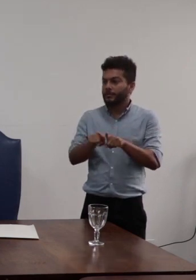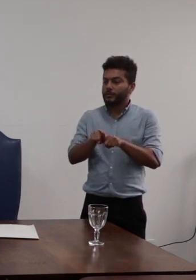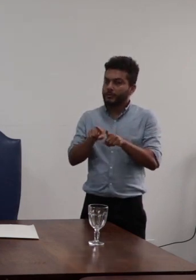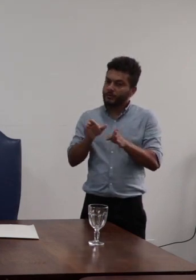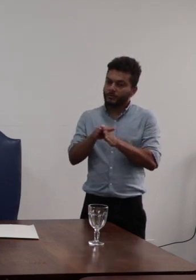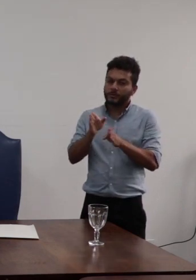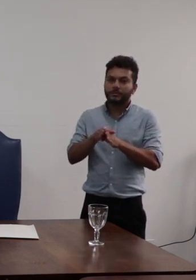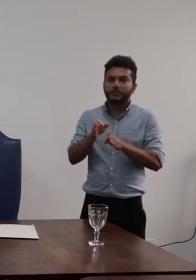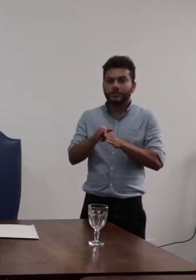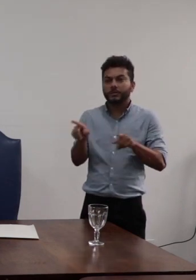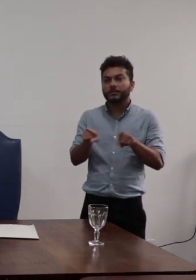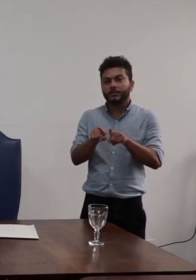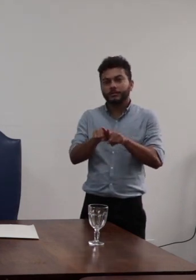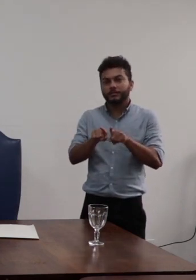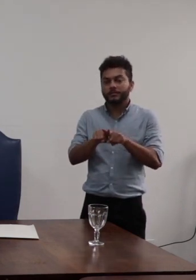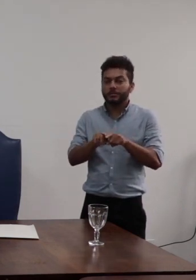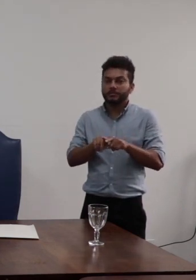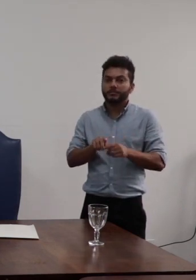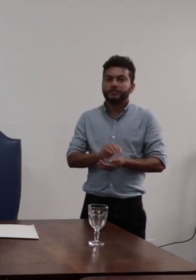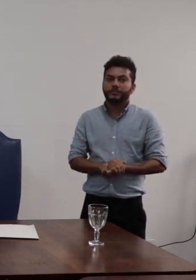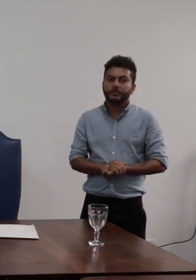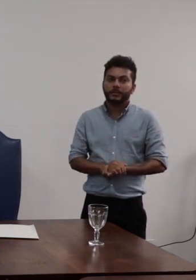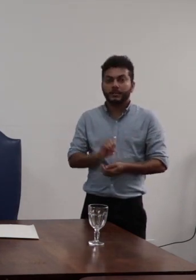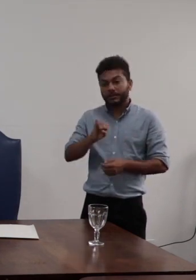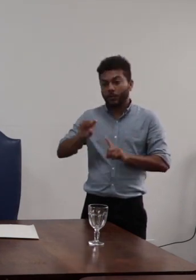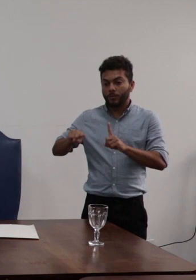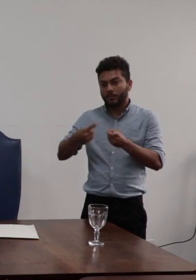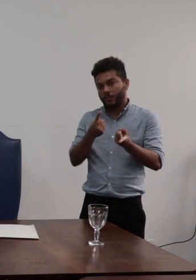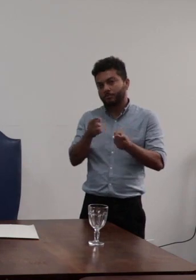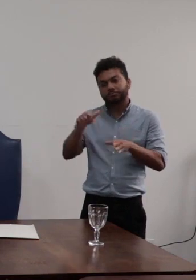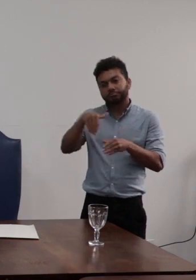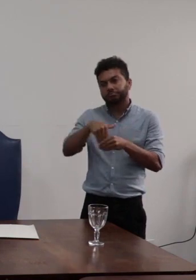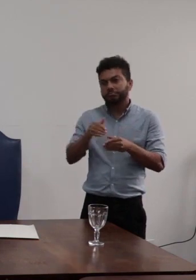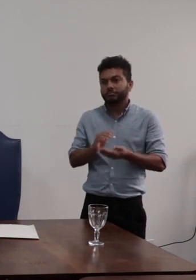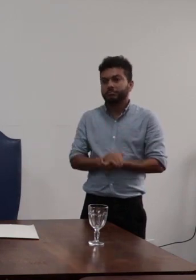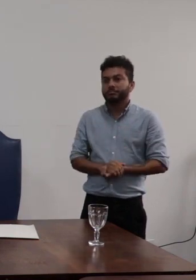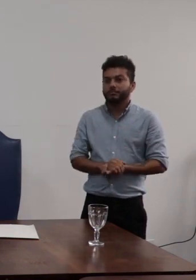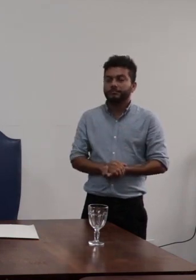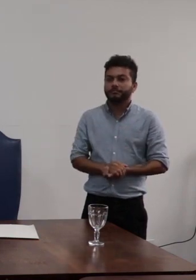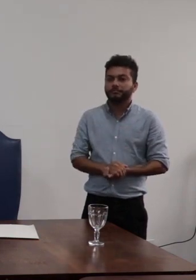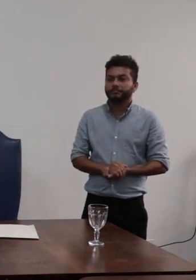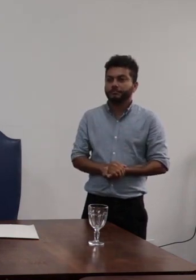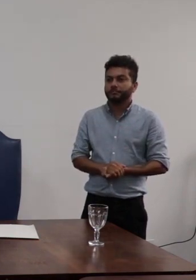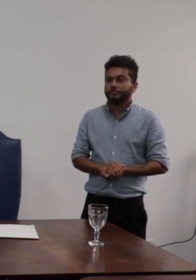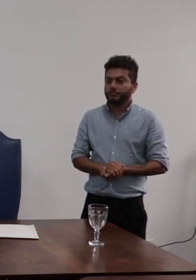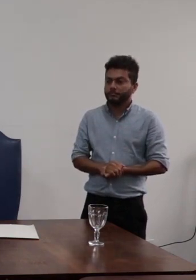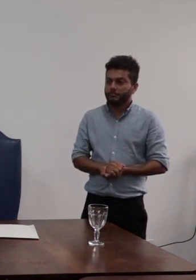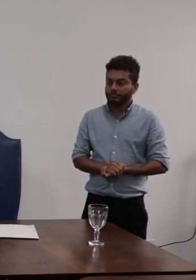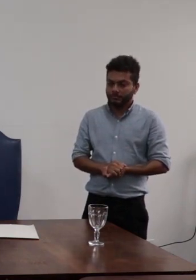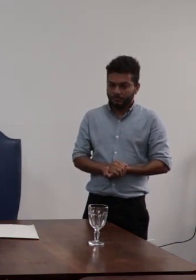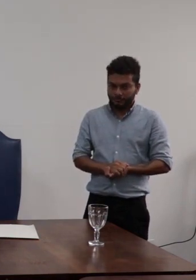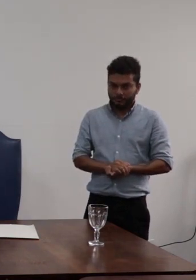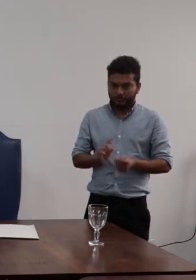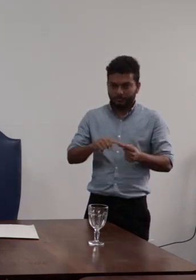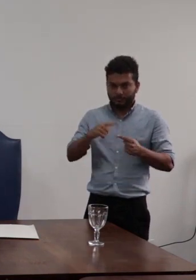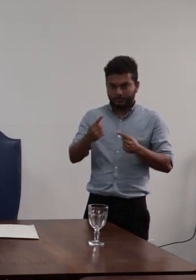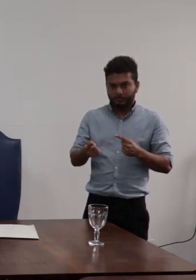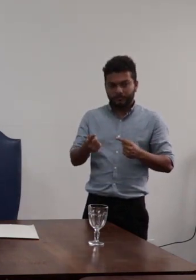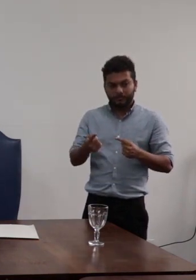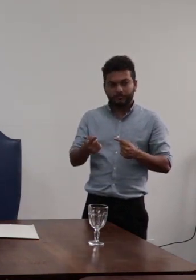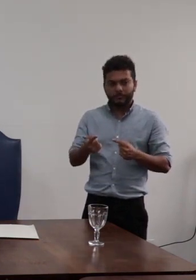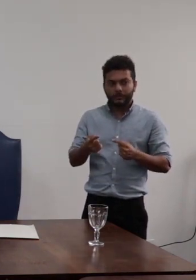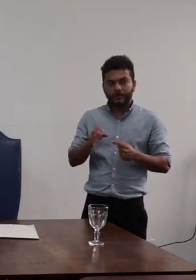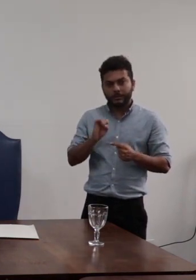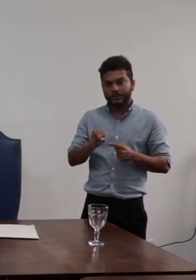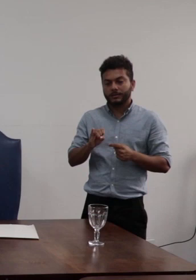conselheiras e conselheiras que queiram votar contrário a esse texto e na sequência possíveis